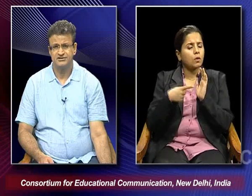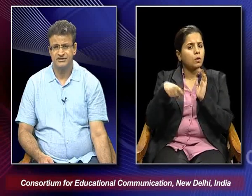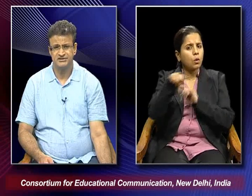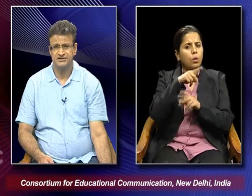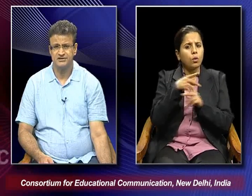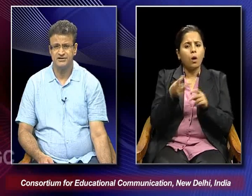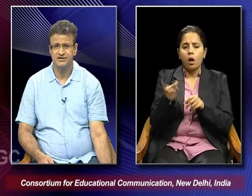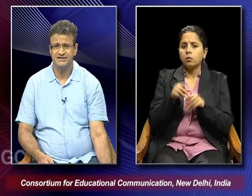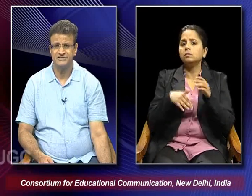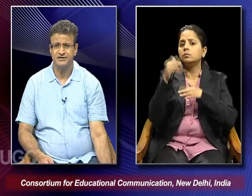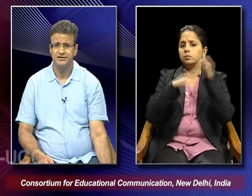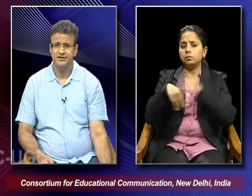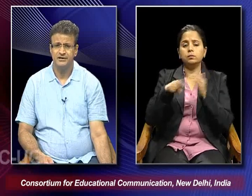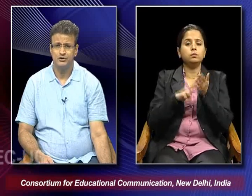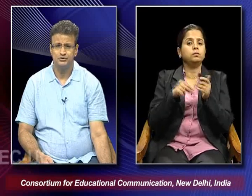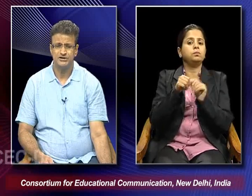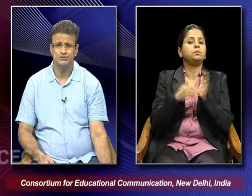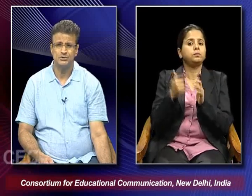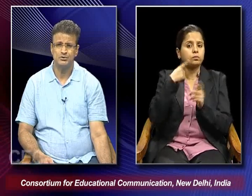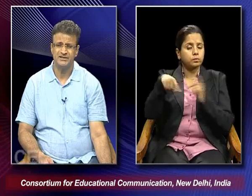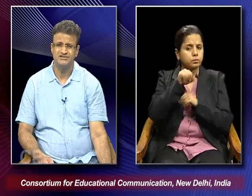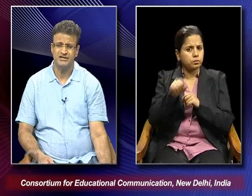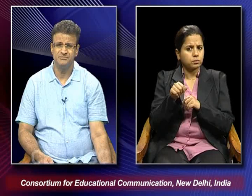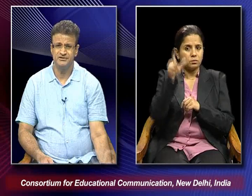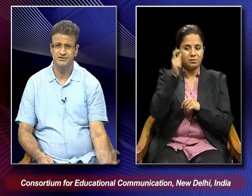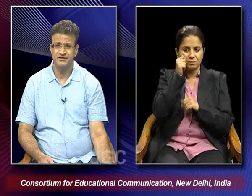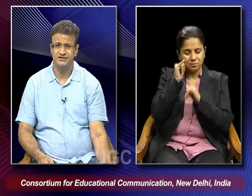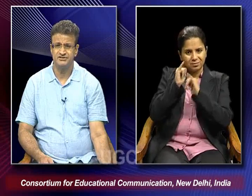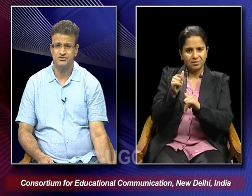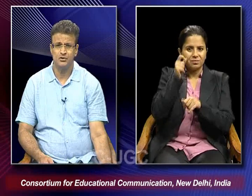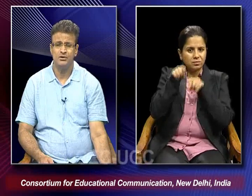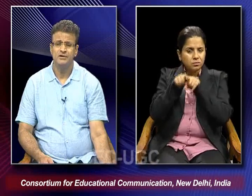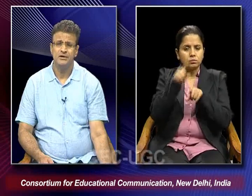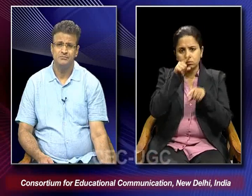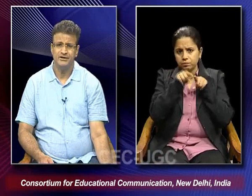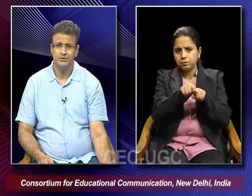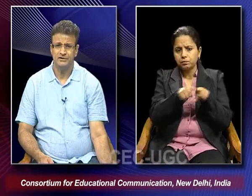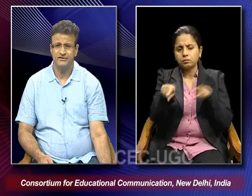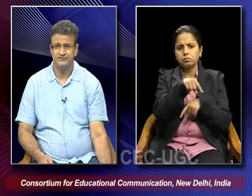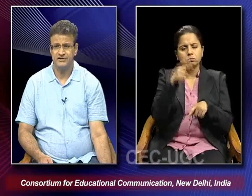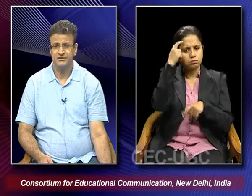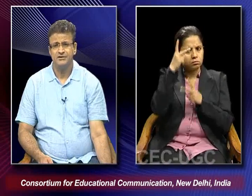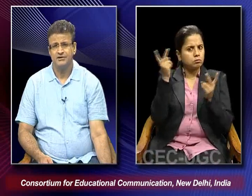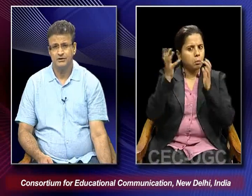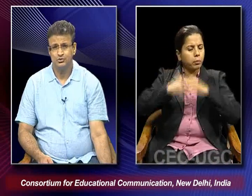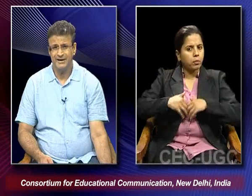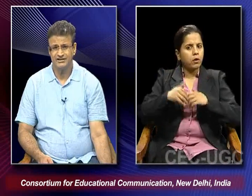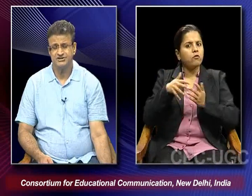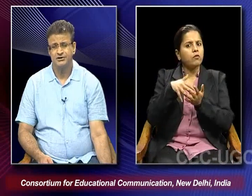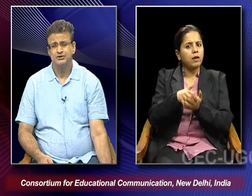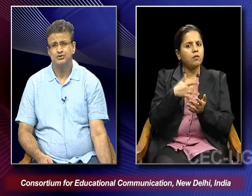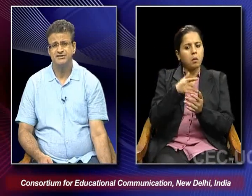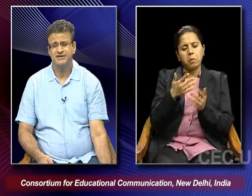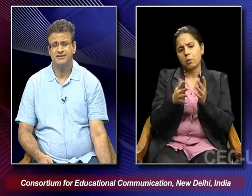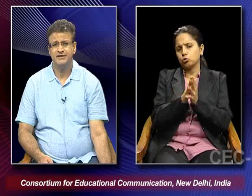unreconstructed Nazi and a homosexual who tells Edmund that the strong are meant to live and weak to perish.